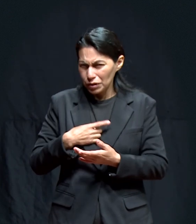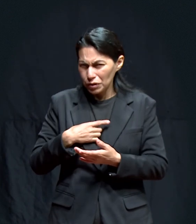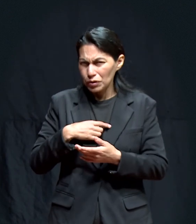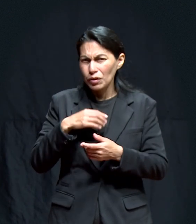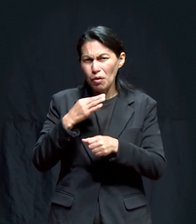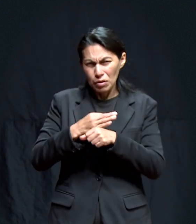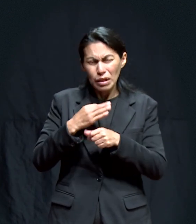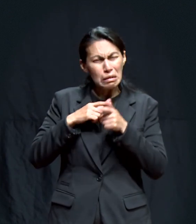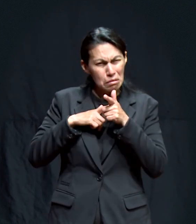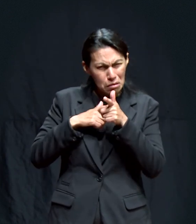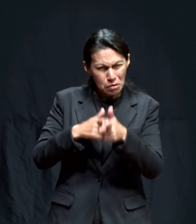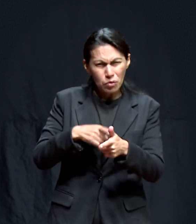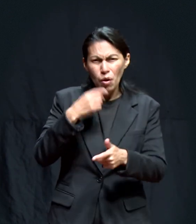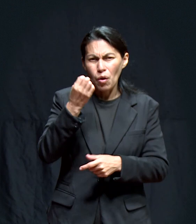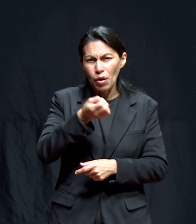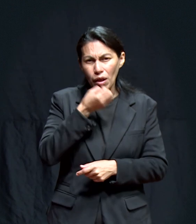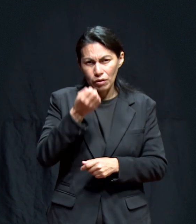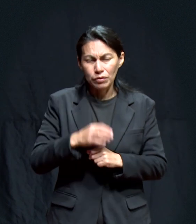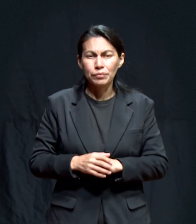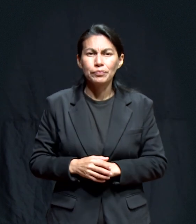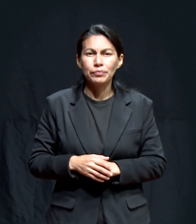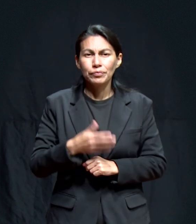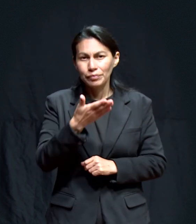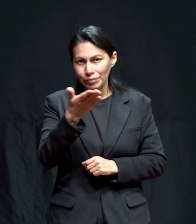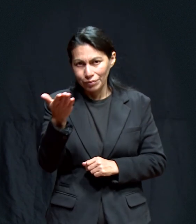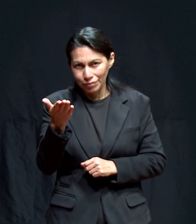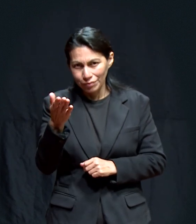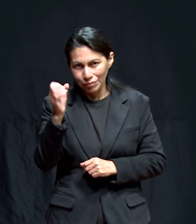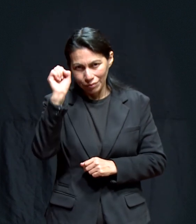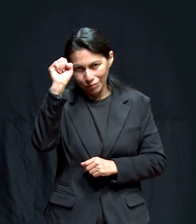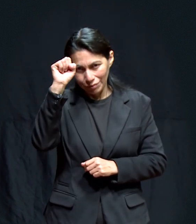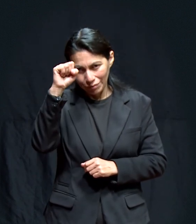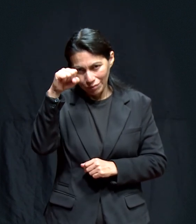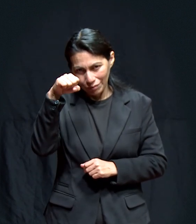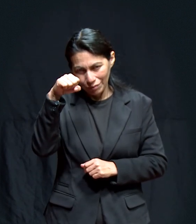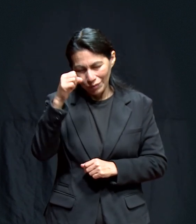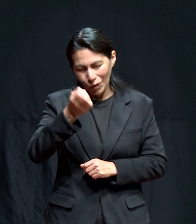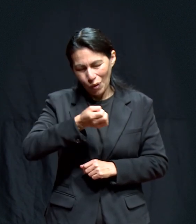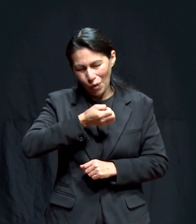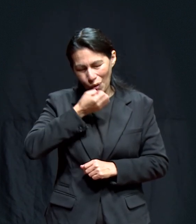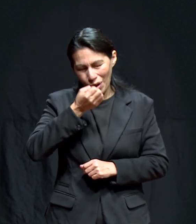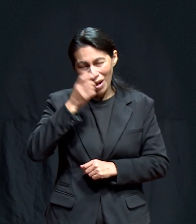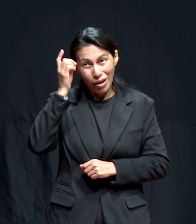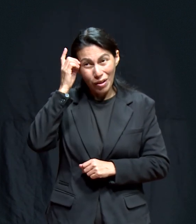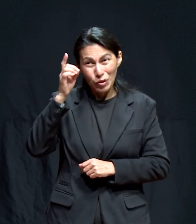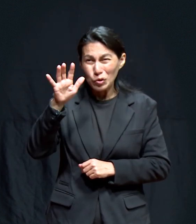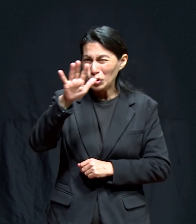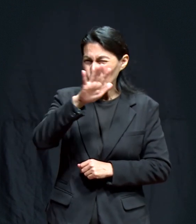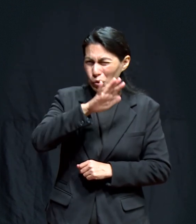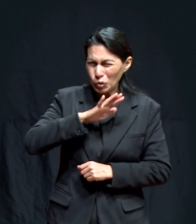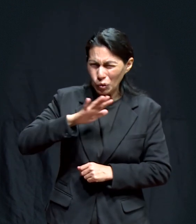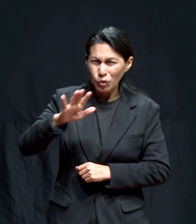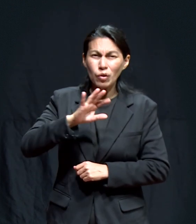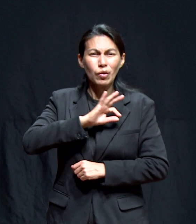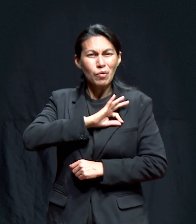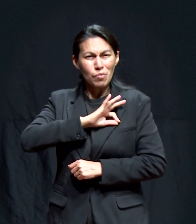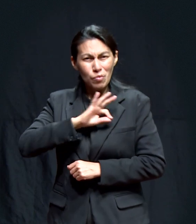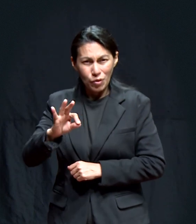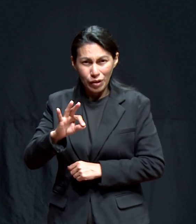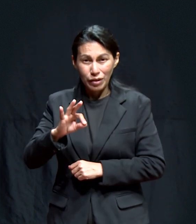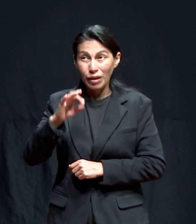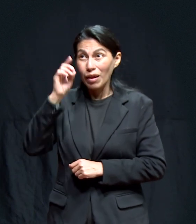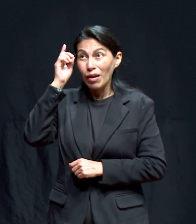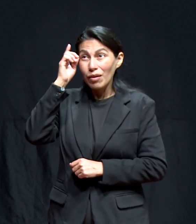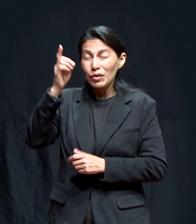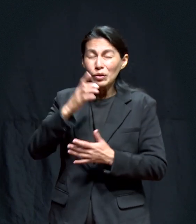dicho En otras ocasiones Vamos a inclinar El rostro Para orar Al Dios De lo imposible Pero